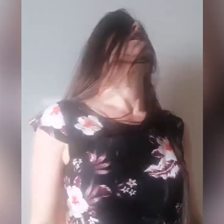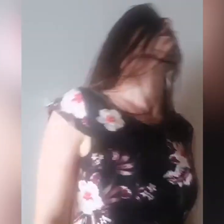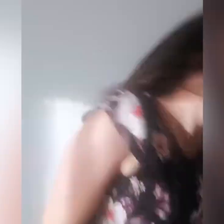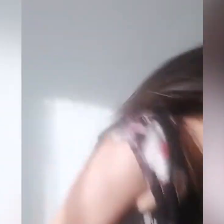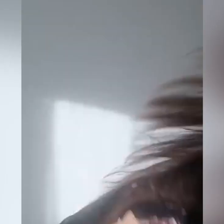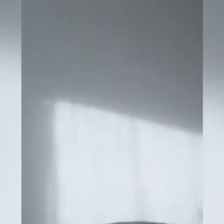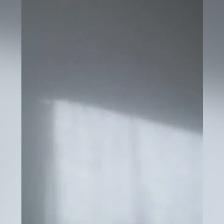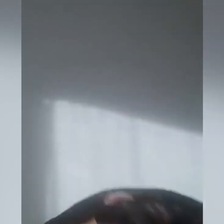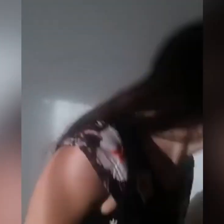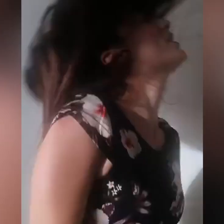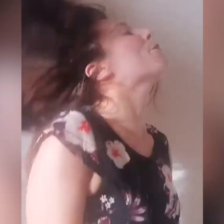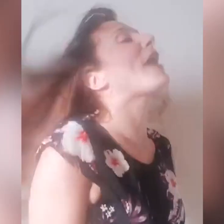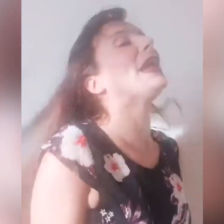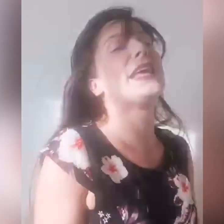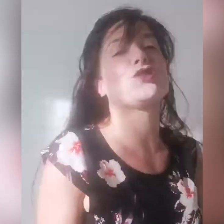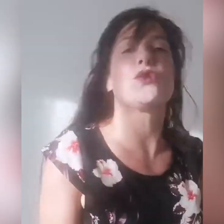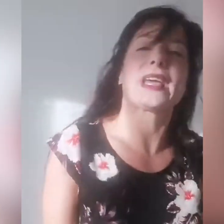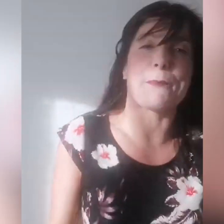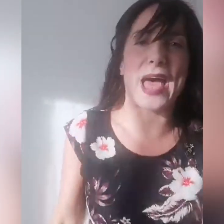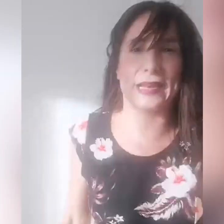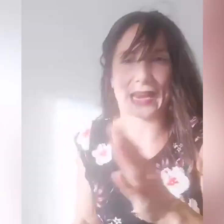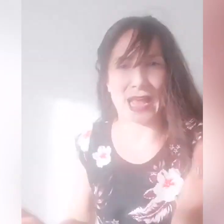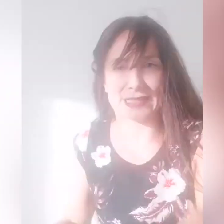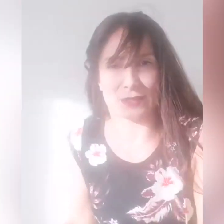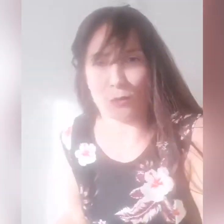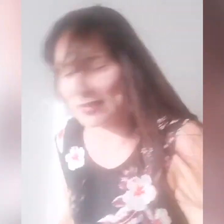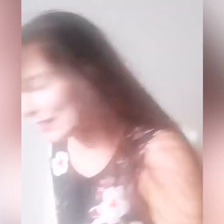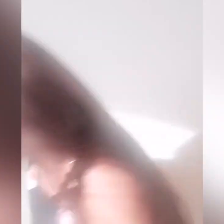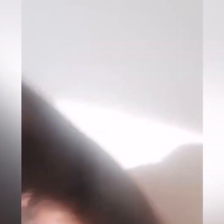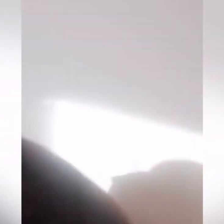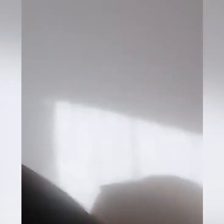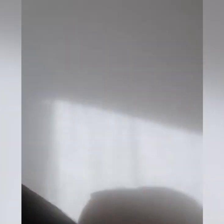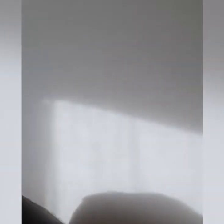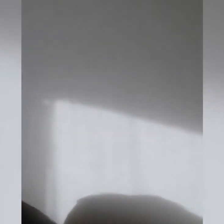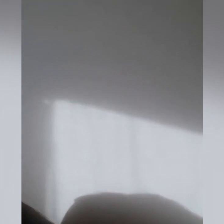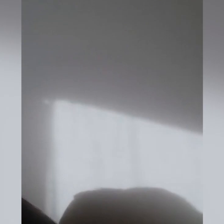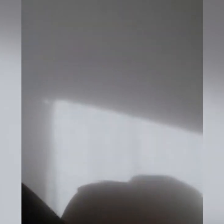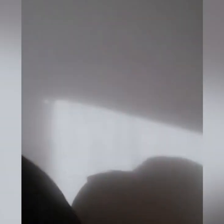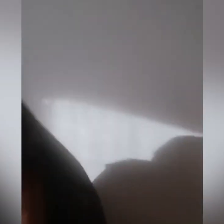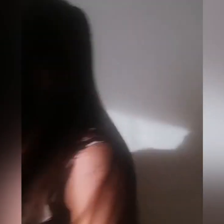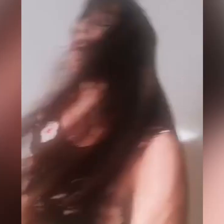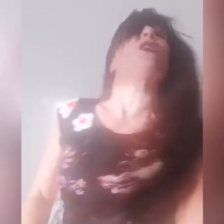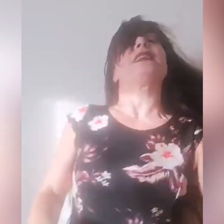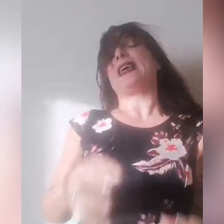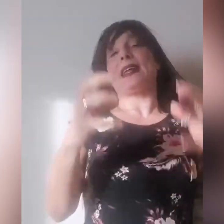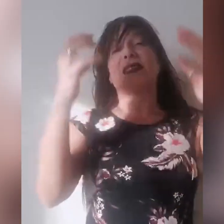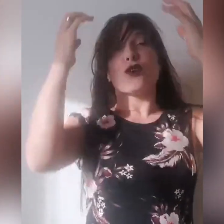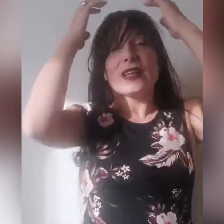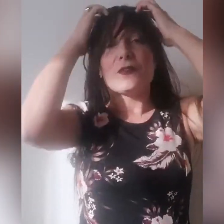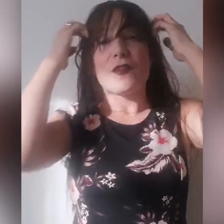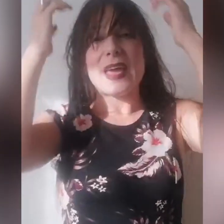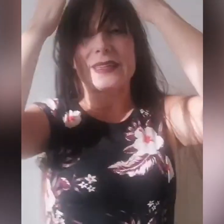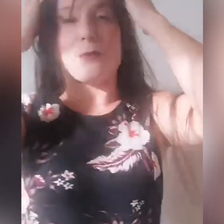E' giù i capelli, e sui capelli ragazzi, devo metterle a posto! Ora, questa è una dichiarazione di fede,